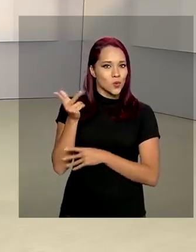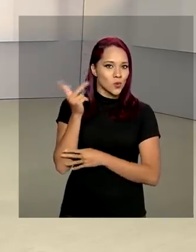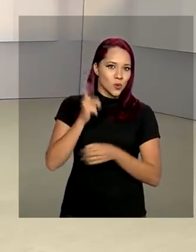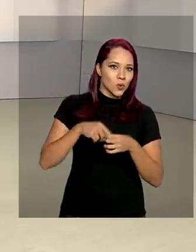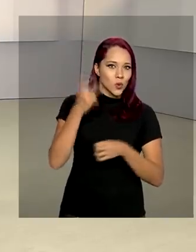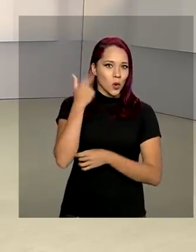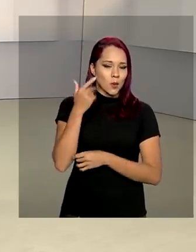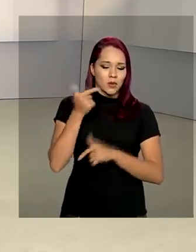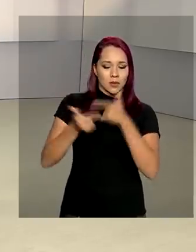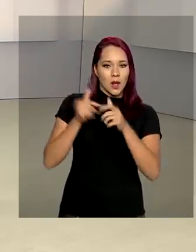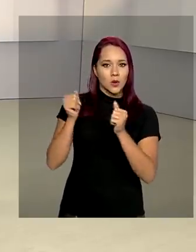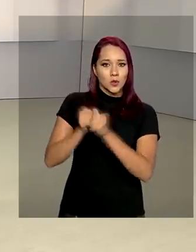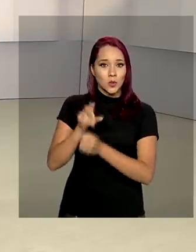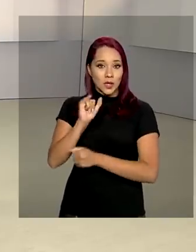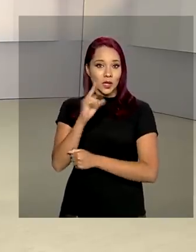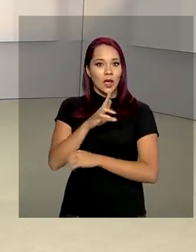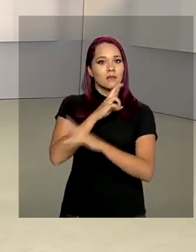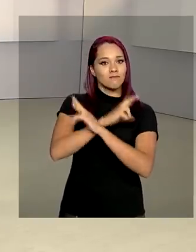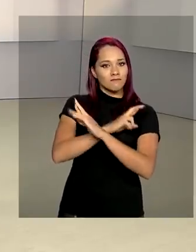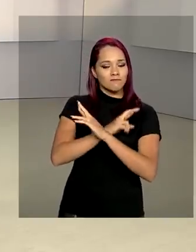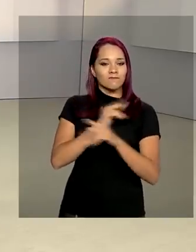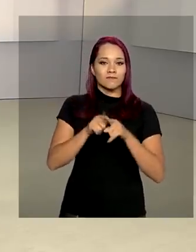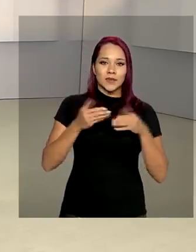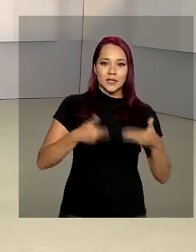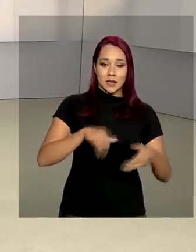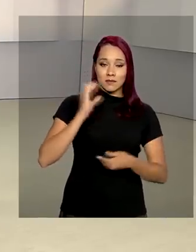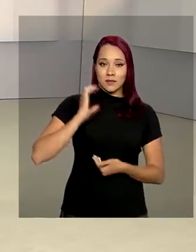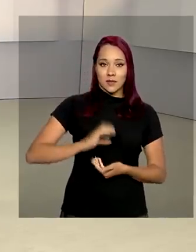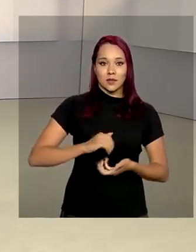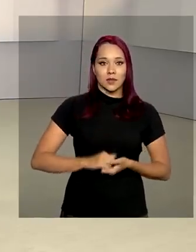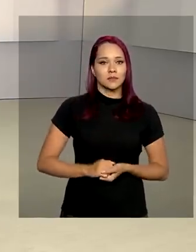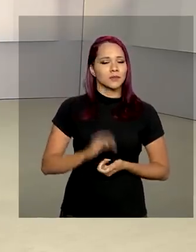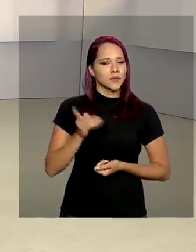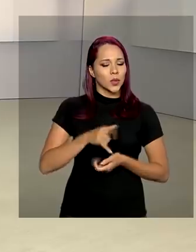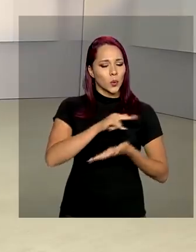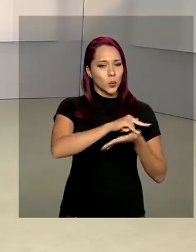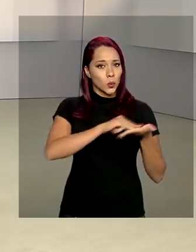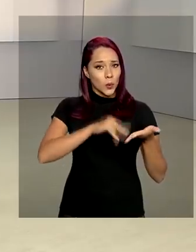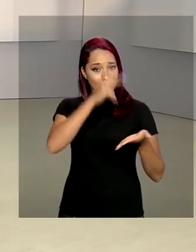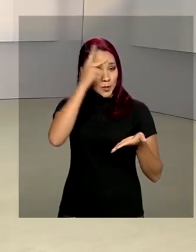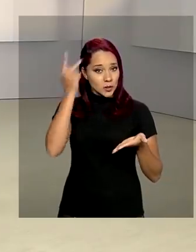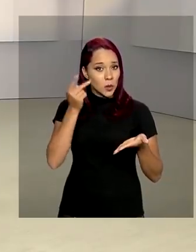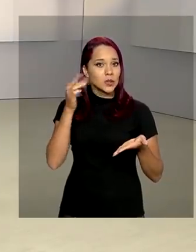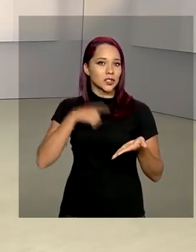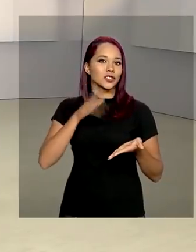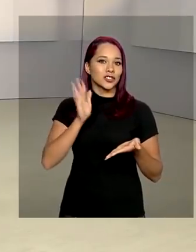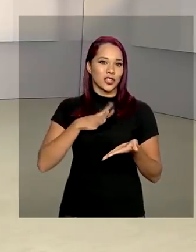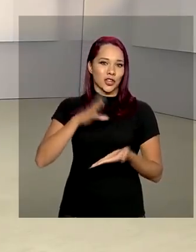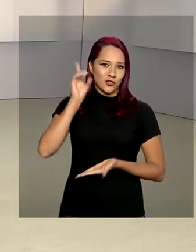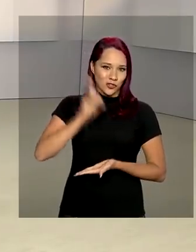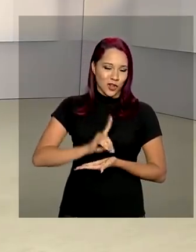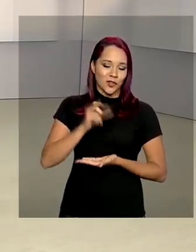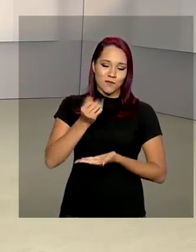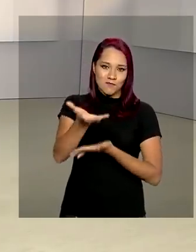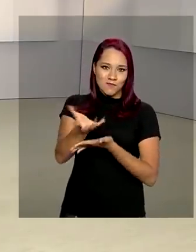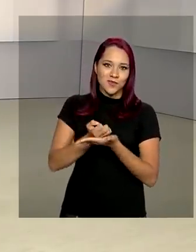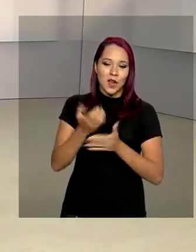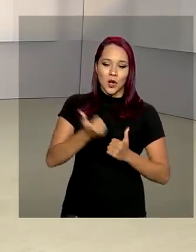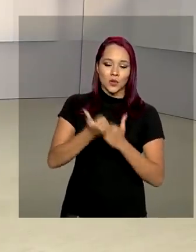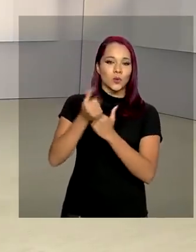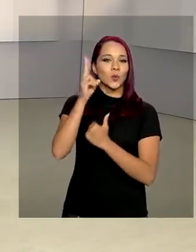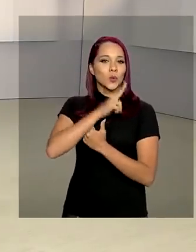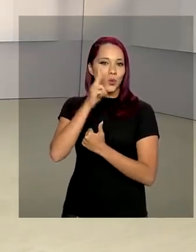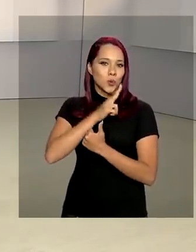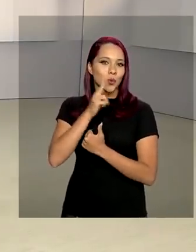conjunto da Receita Federal e do Ministério da Cidadania. São documentos de pessoas que estão aptas e podem receber o auxílio